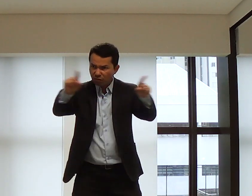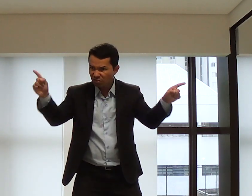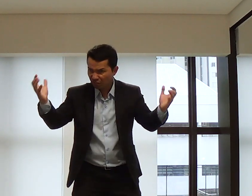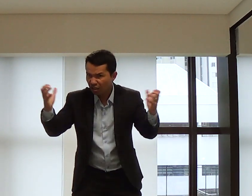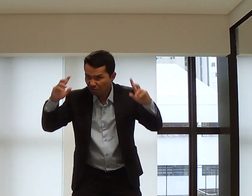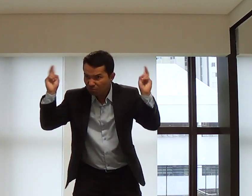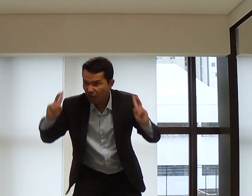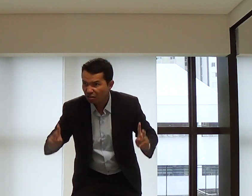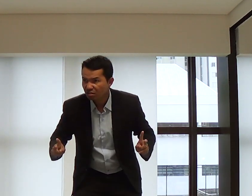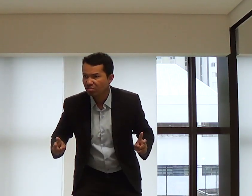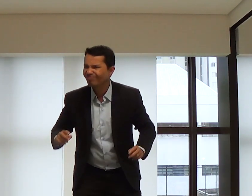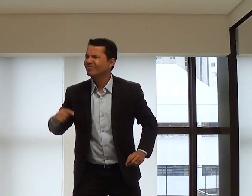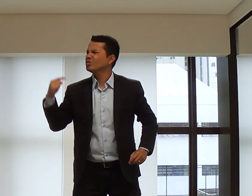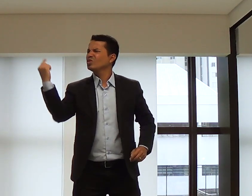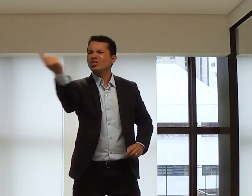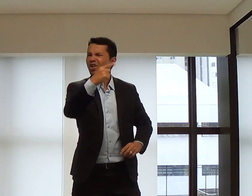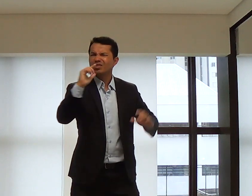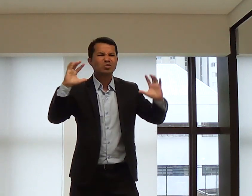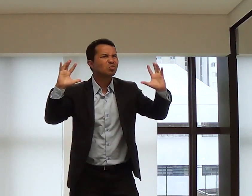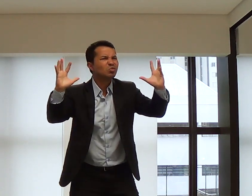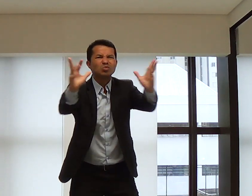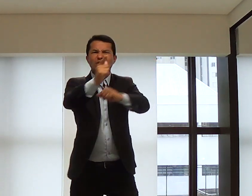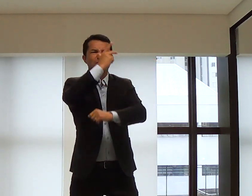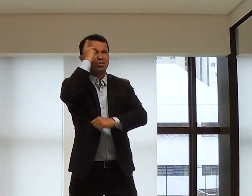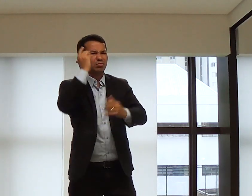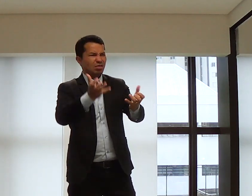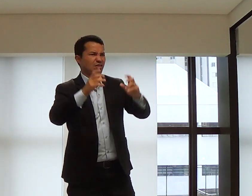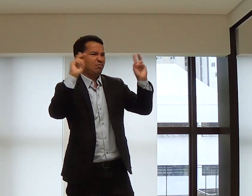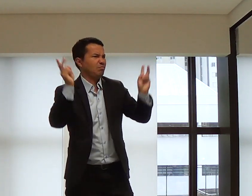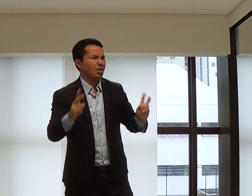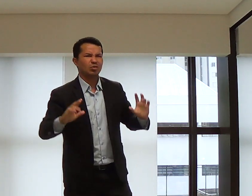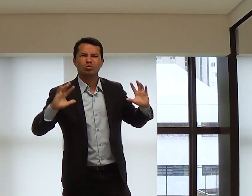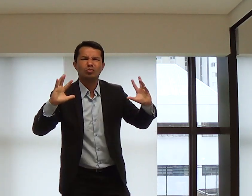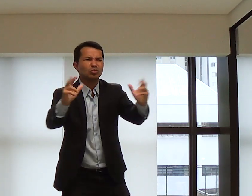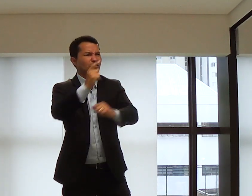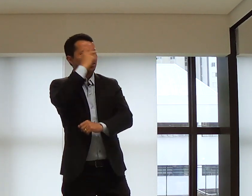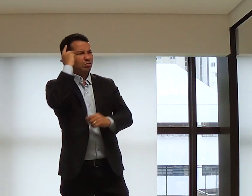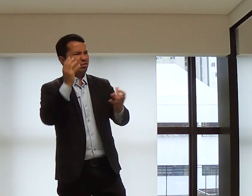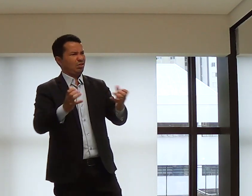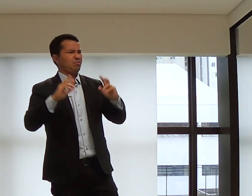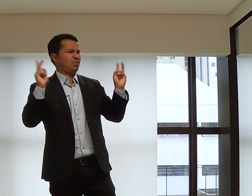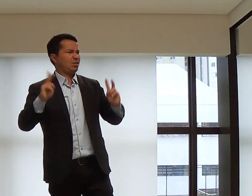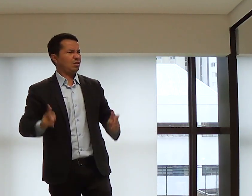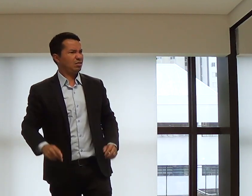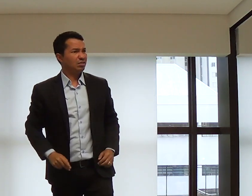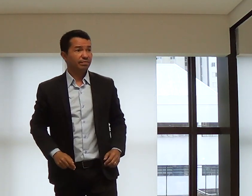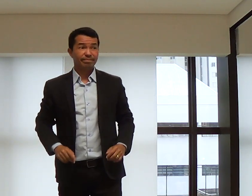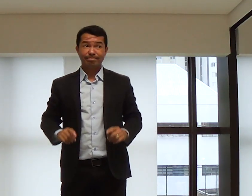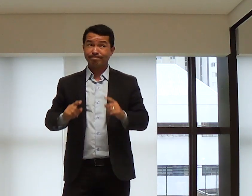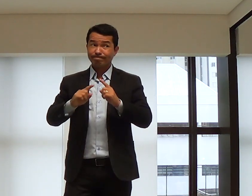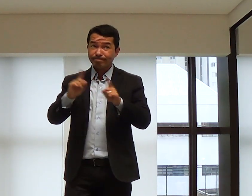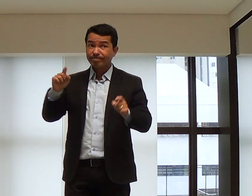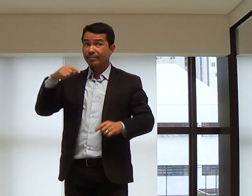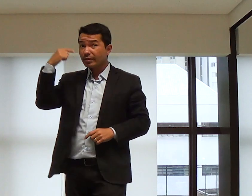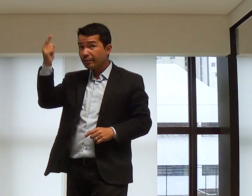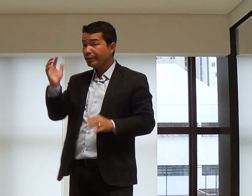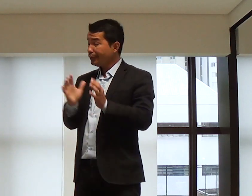Jesus havia morrido. Nós todos, às vezes, vivemos isso e precisamos dessa paz do Senhor.